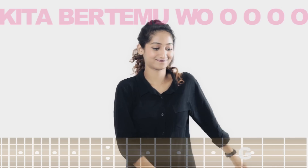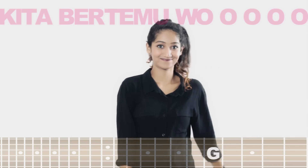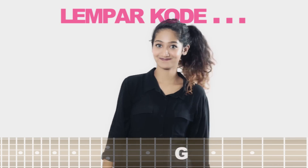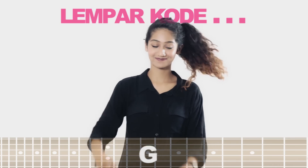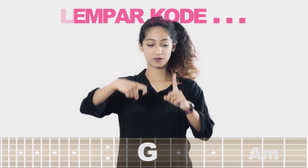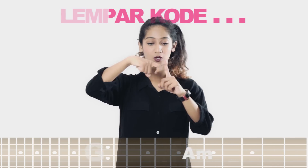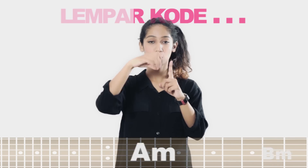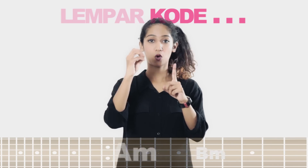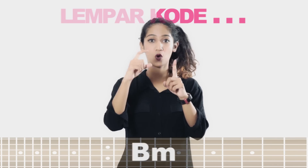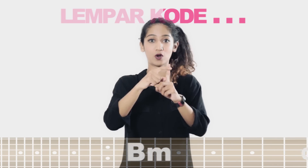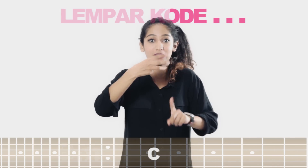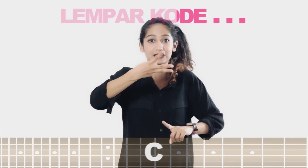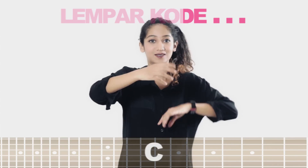Lempar Korea